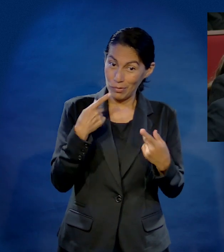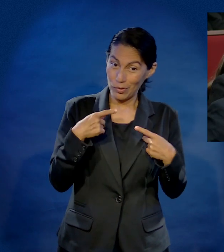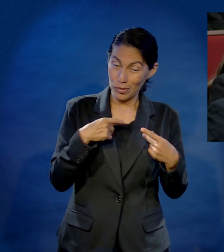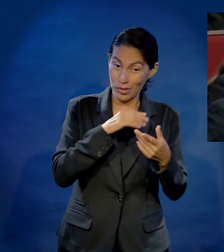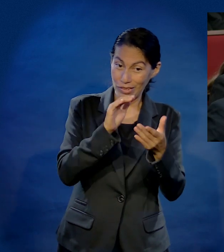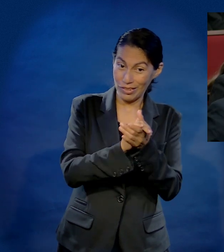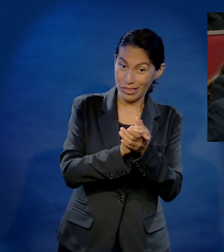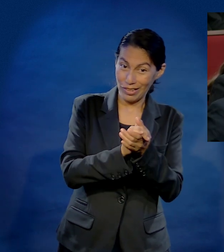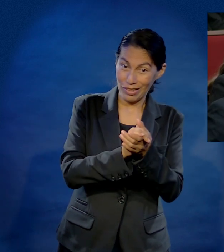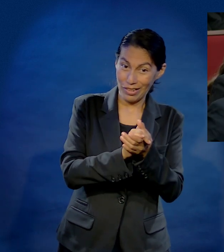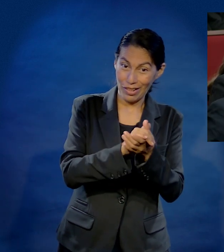jajá,